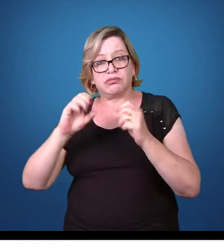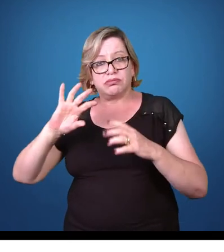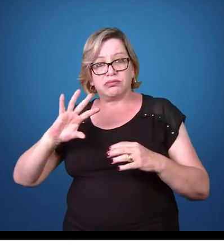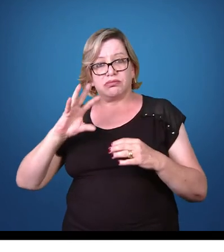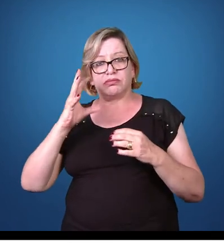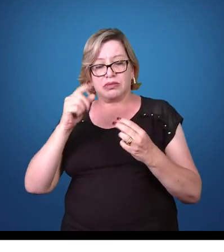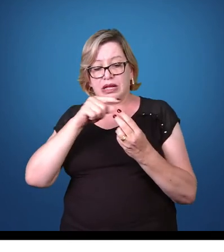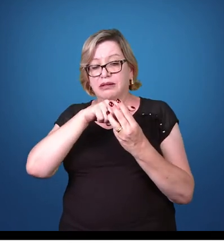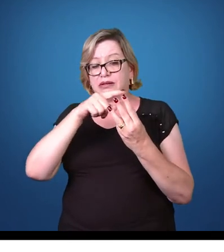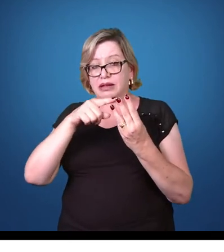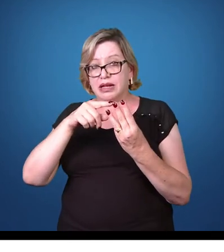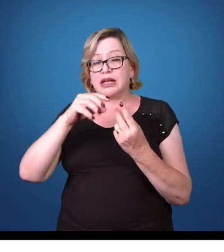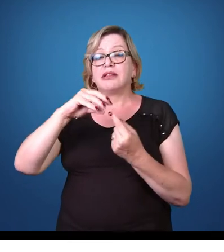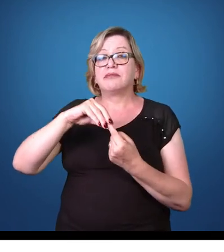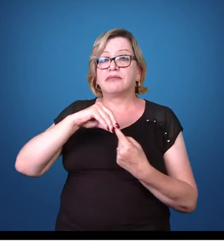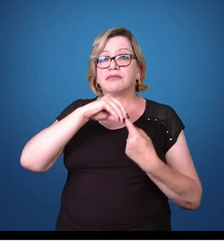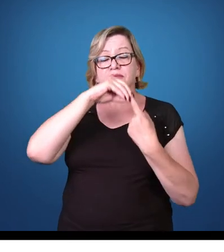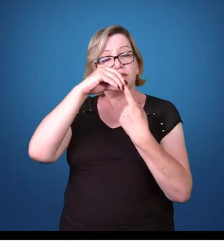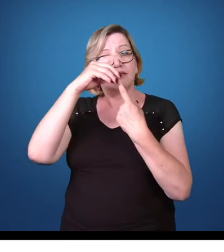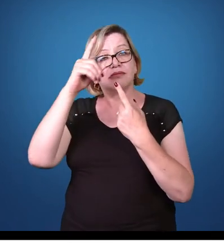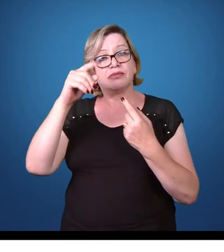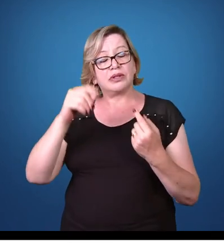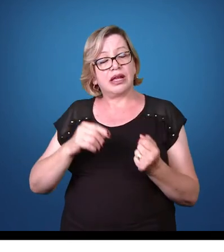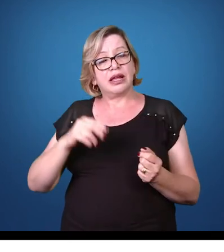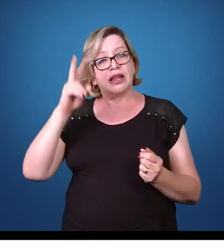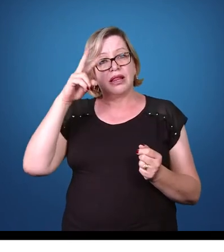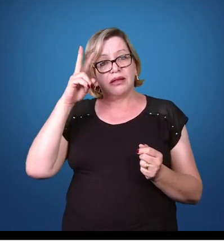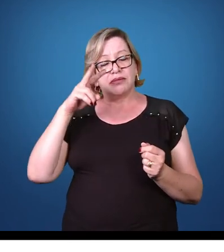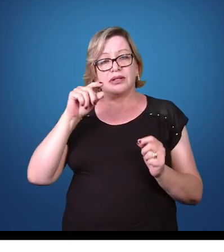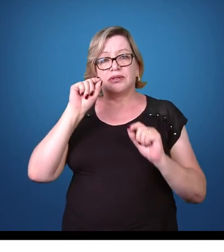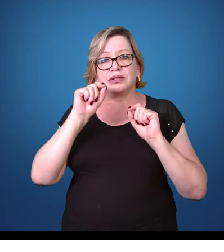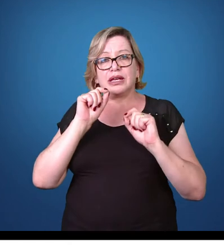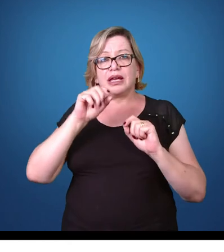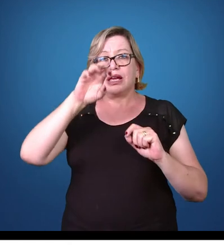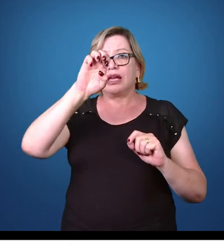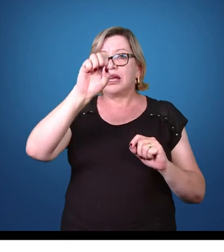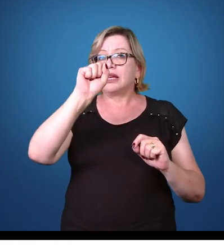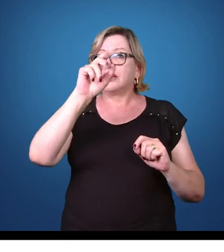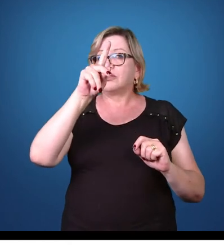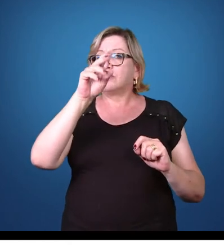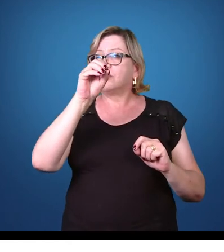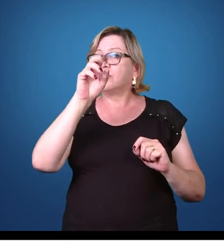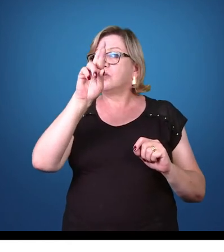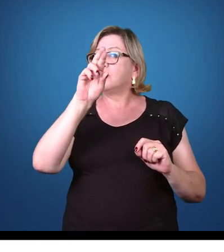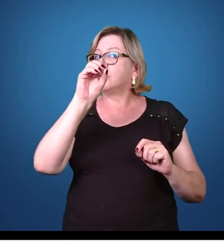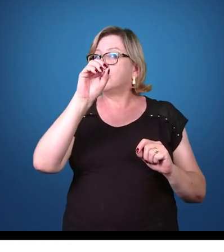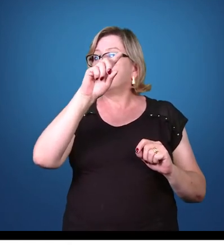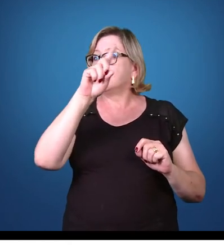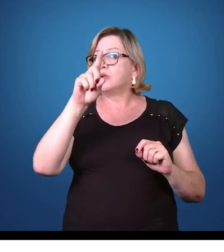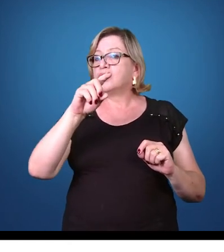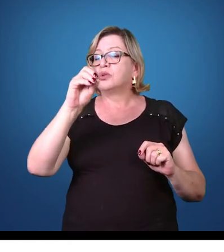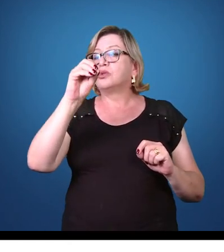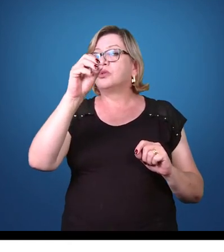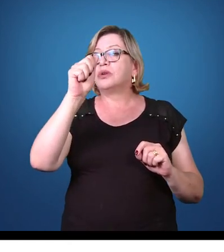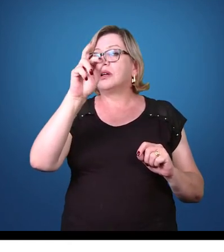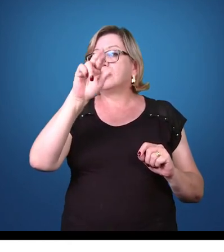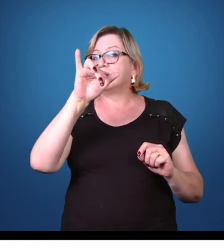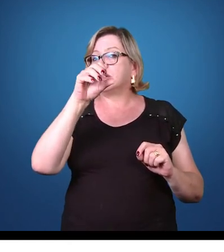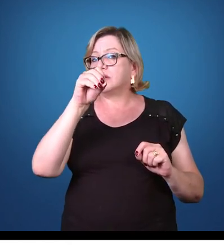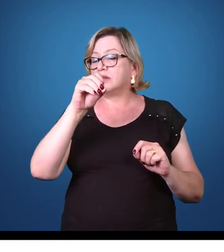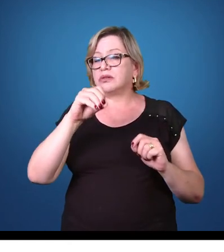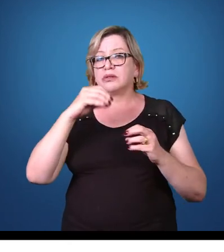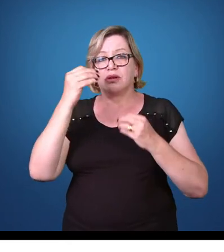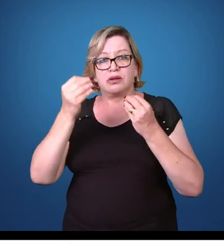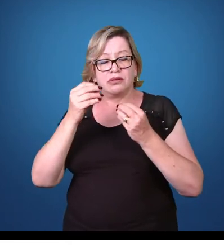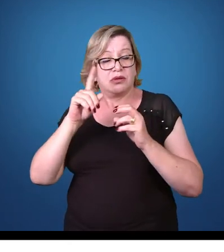aqui são as principais. Lembrando que o Plasmodium, ele é um esporozoário, ele não apresenta flagelo, não apresenta cílio, e nem formação de